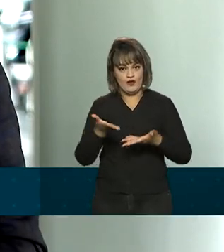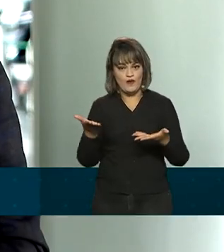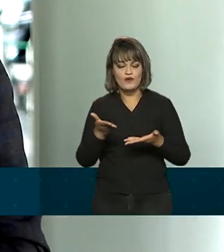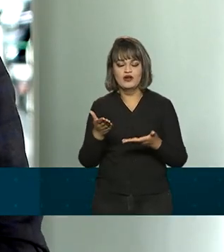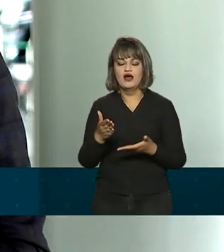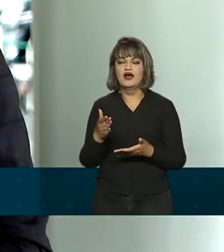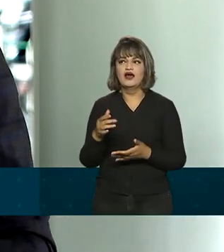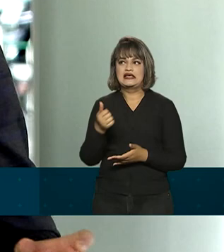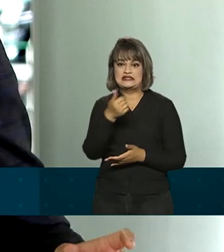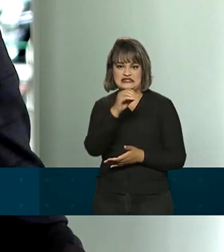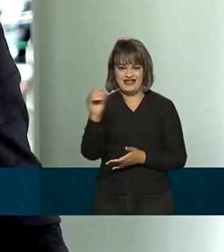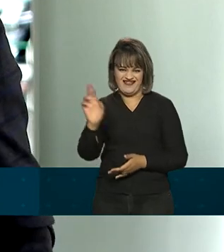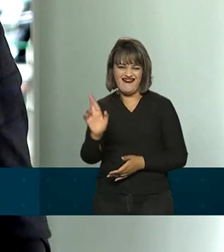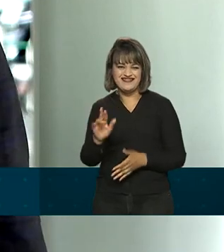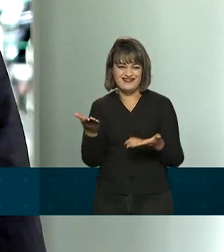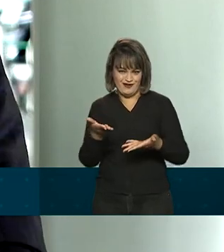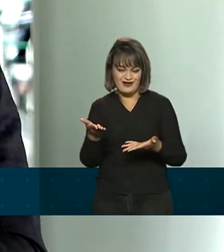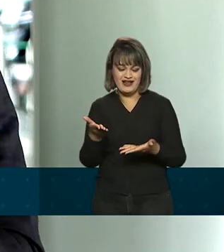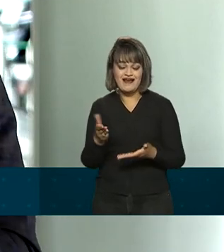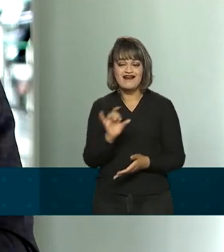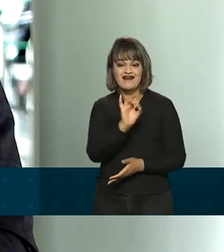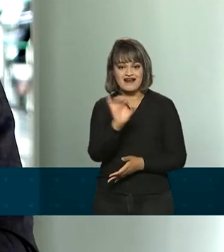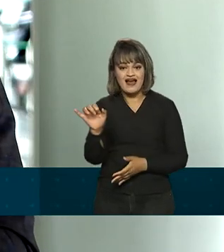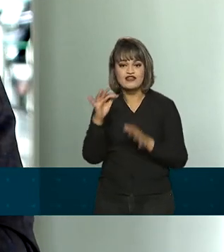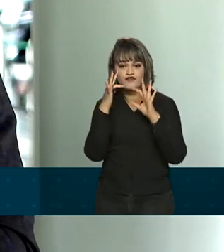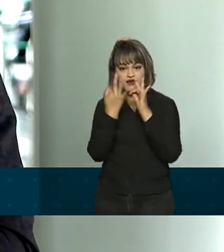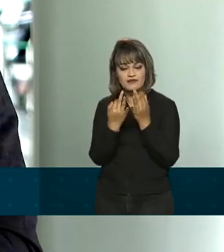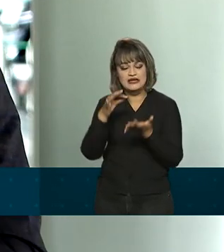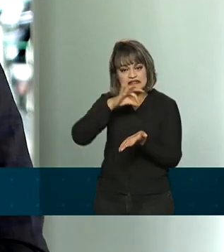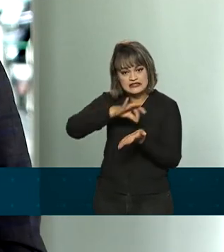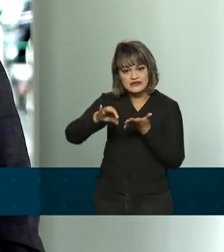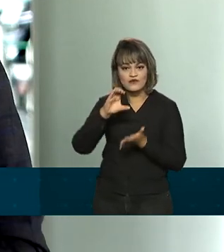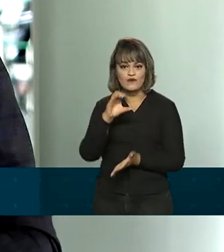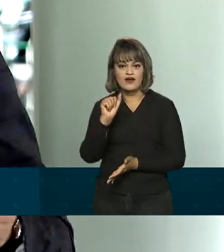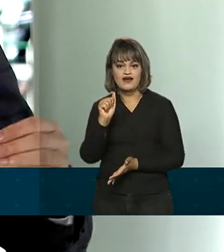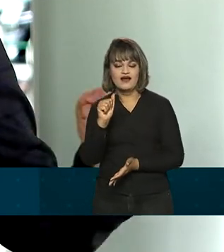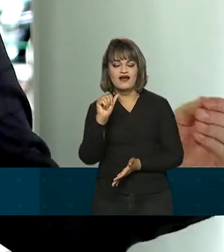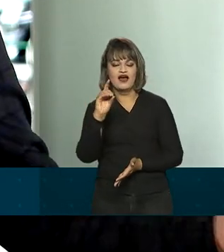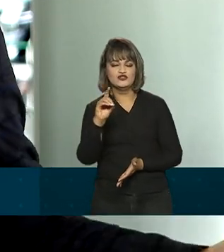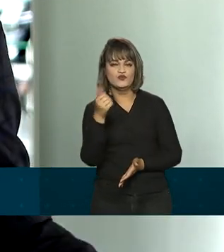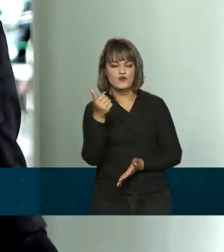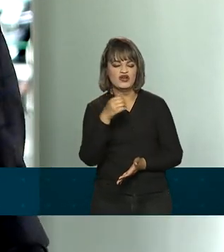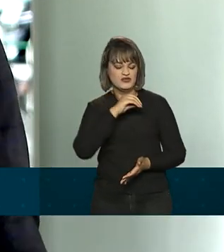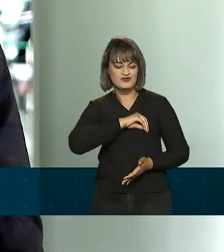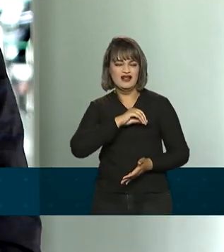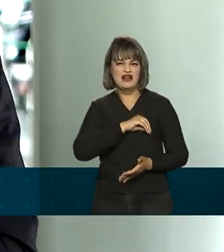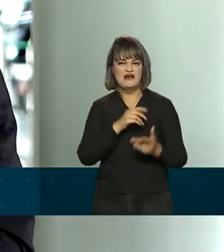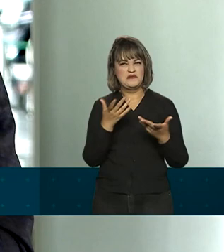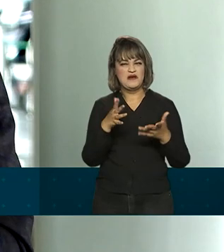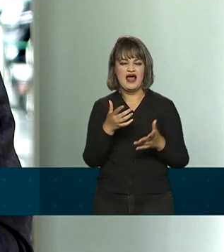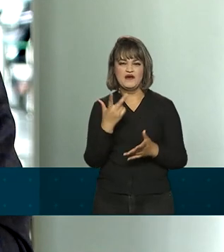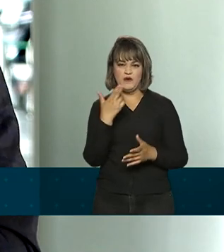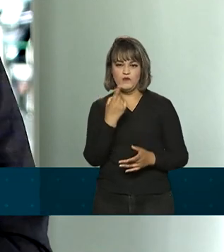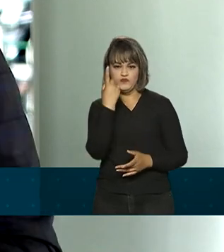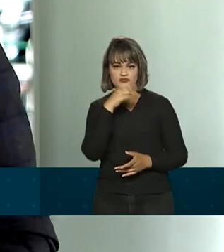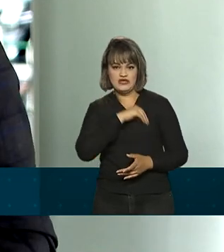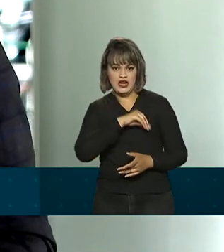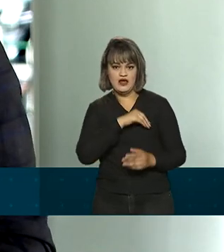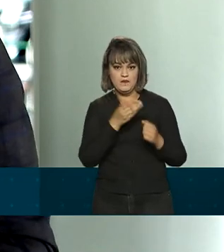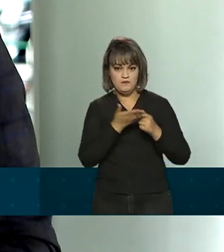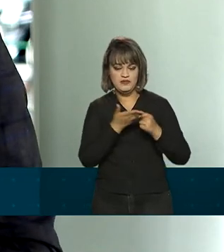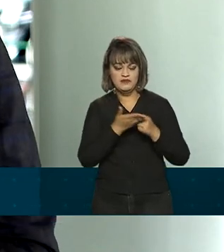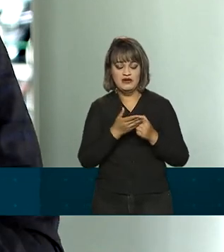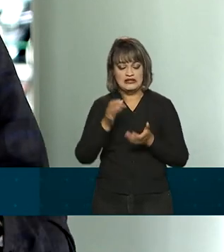botijão custa R$ 100, cada família inscrita no Cade Único com renda inferior ou igual a um salário mínimo